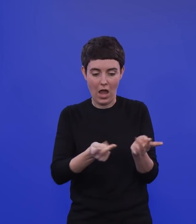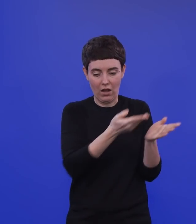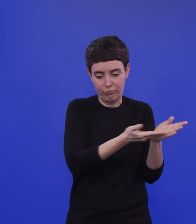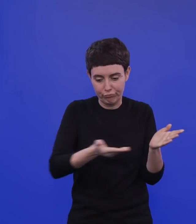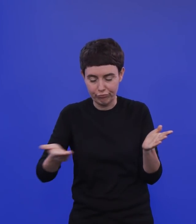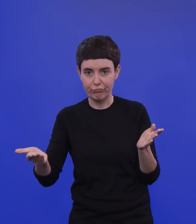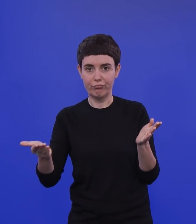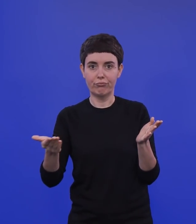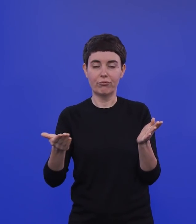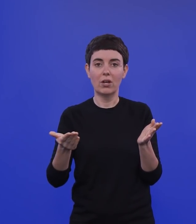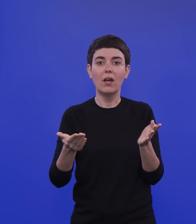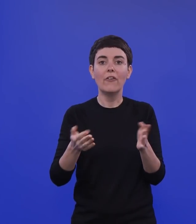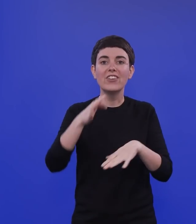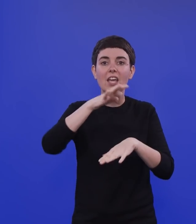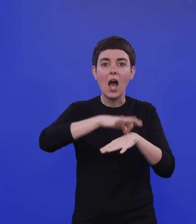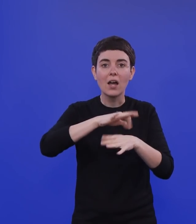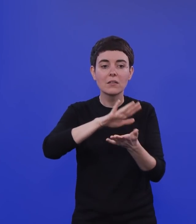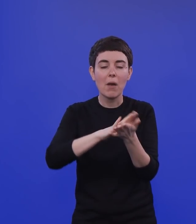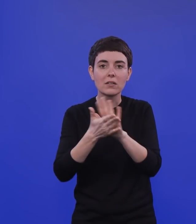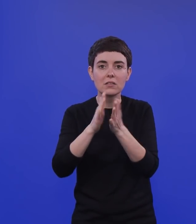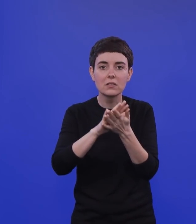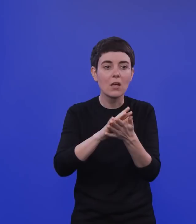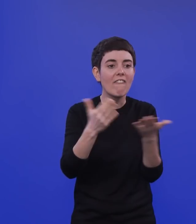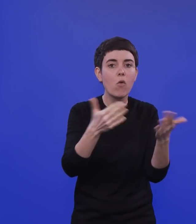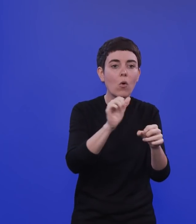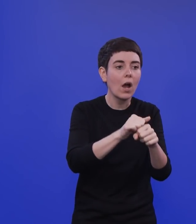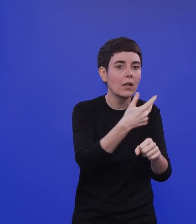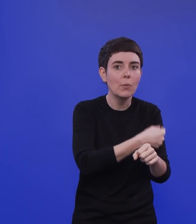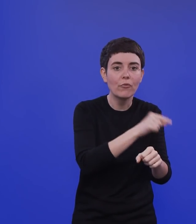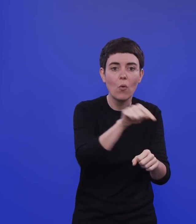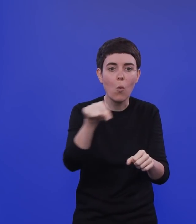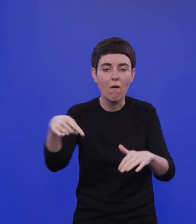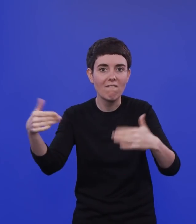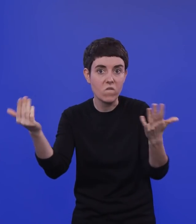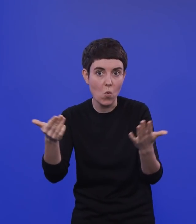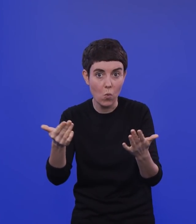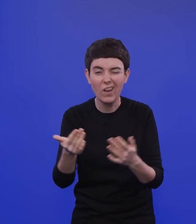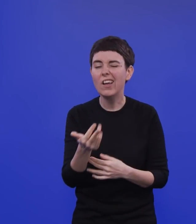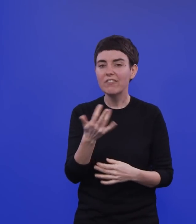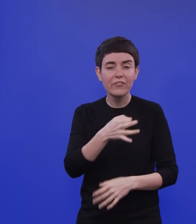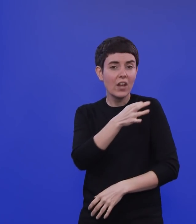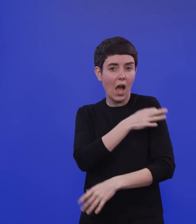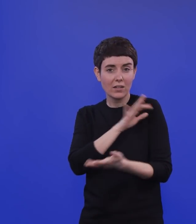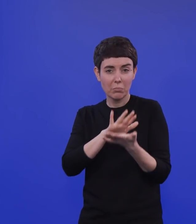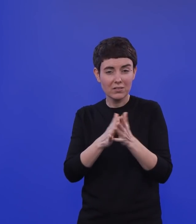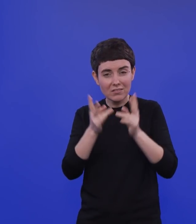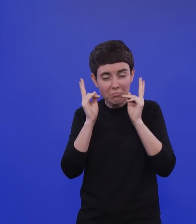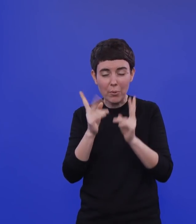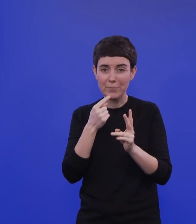der Arztpraxen. Also wie viele niedergelassene Ärzte werden eigentlich sagen, ja, wir gehen mal in einen